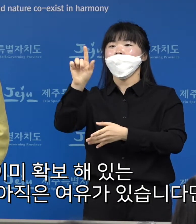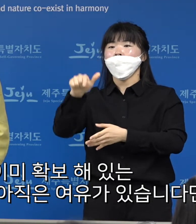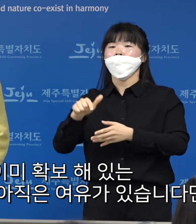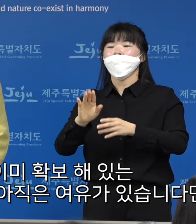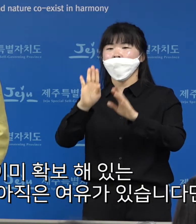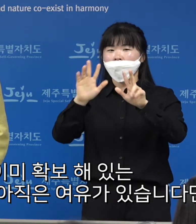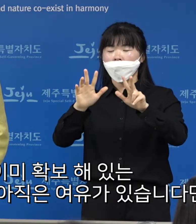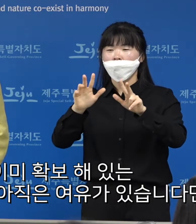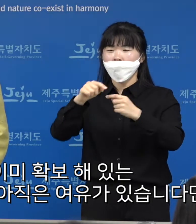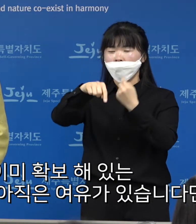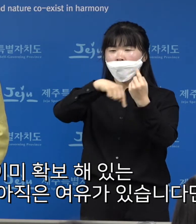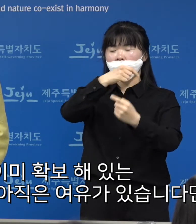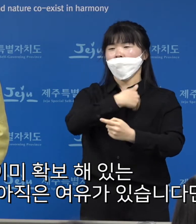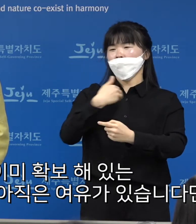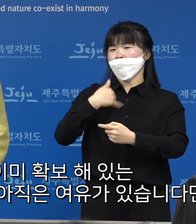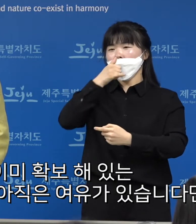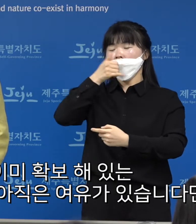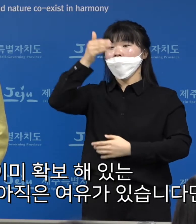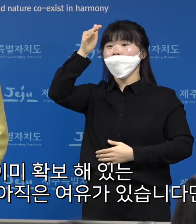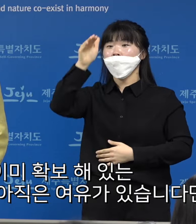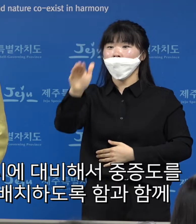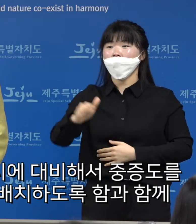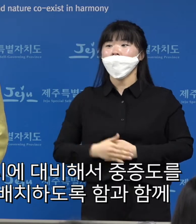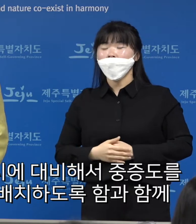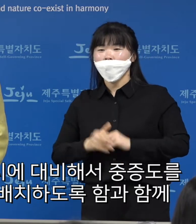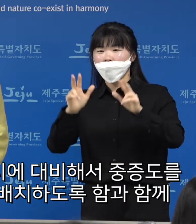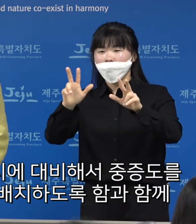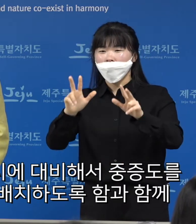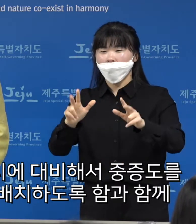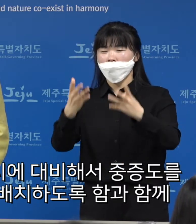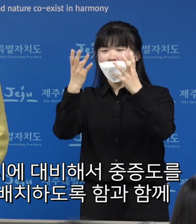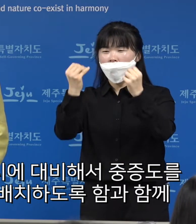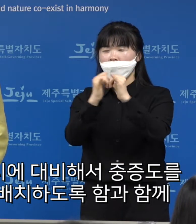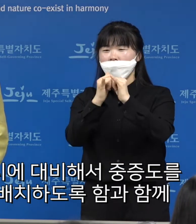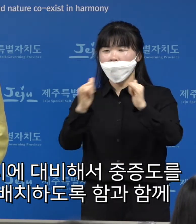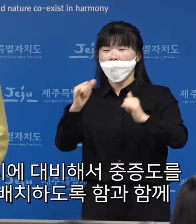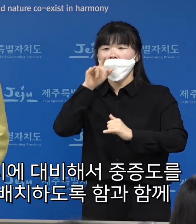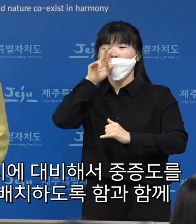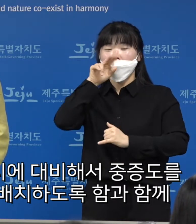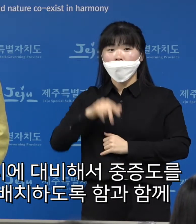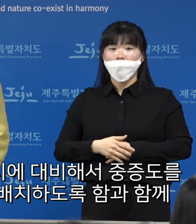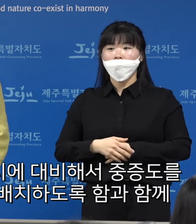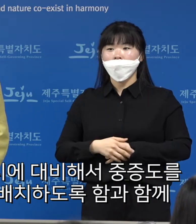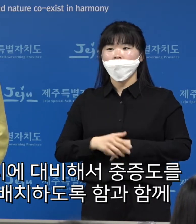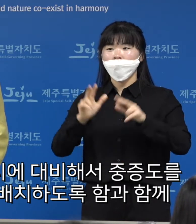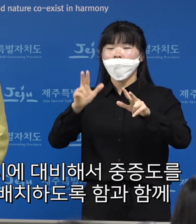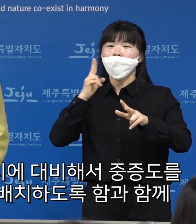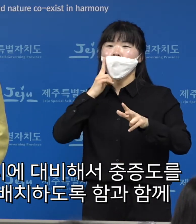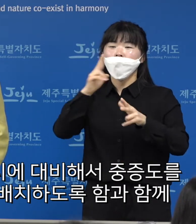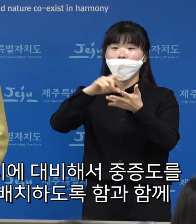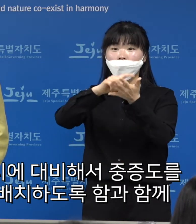운용을 아직은 여유가 있습니다만 대량 환자 발생 시에 대비해서 중증도를